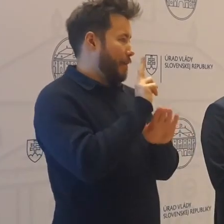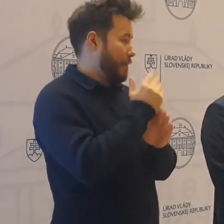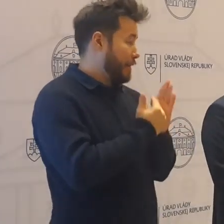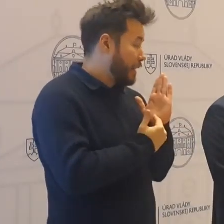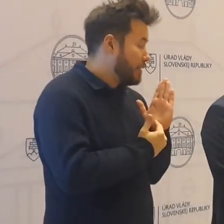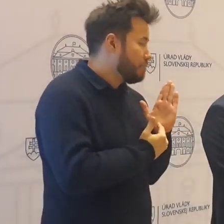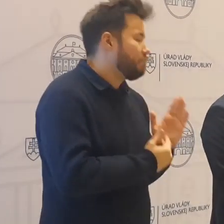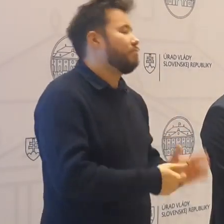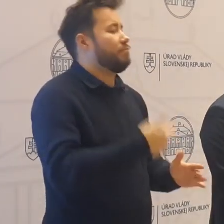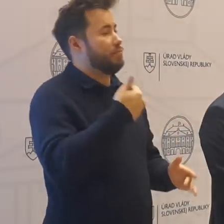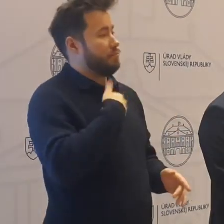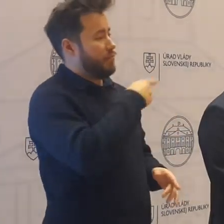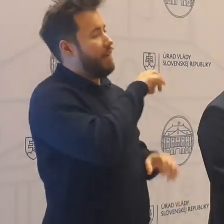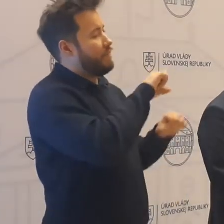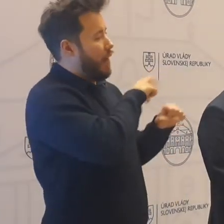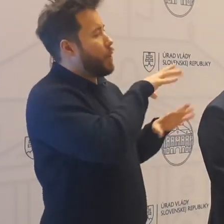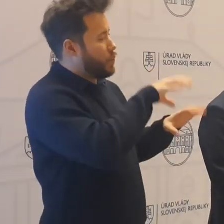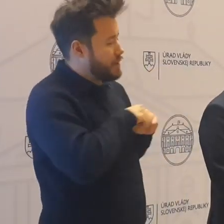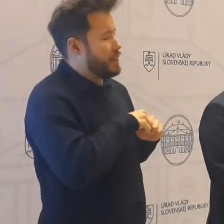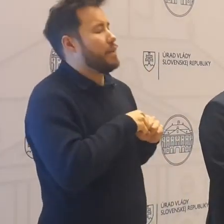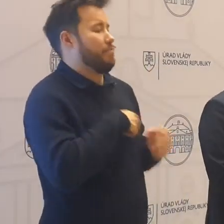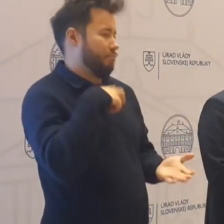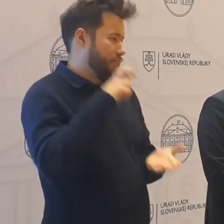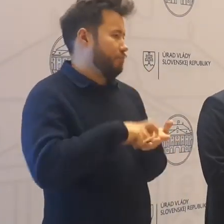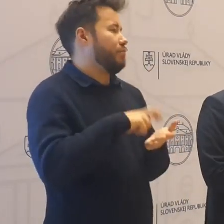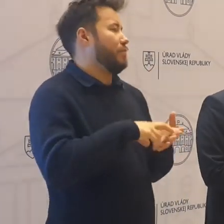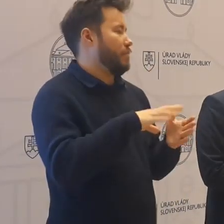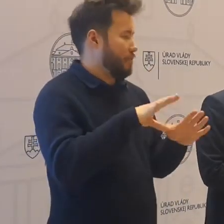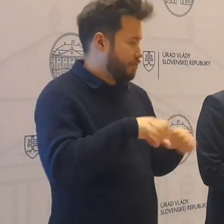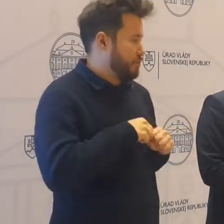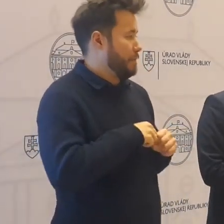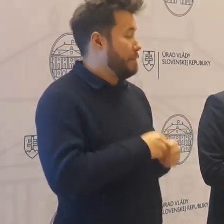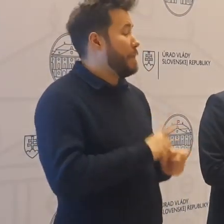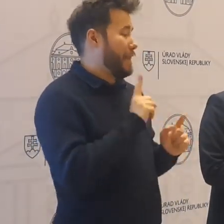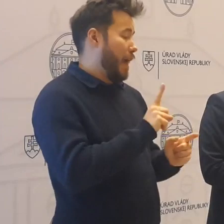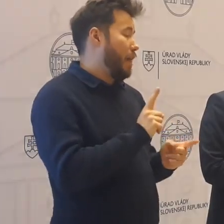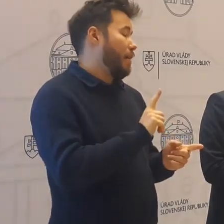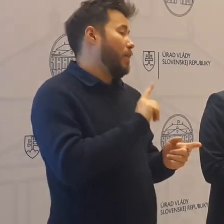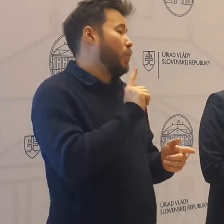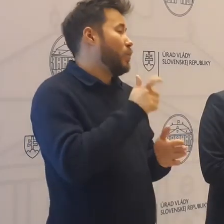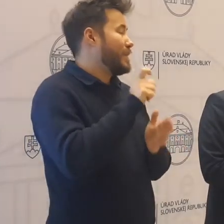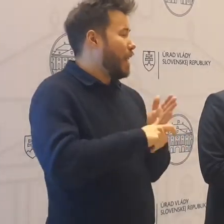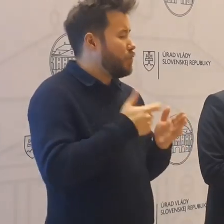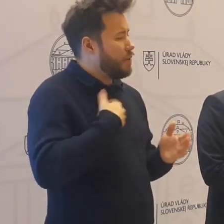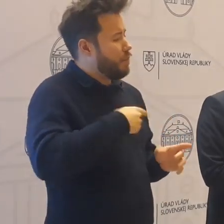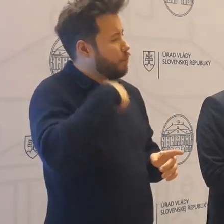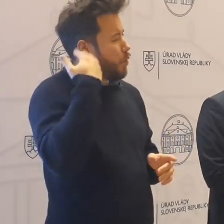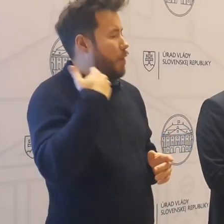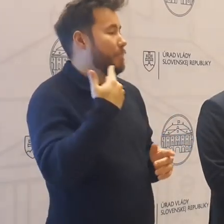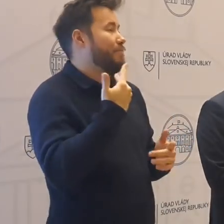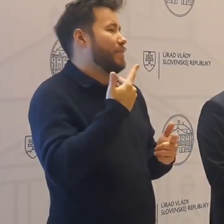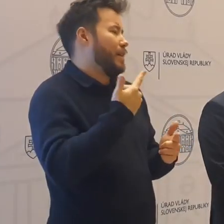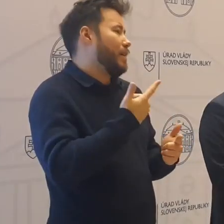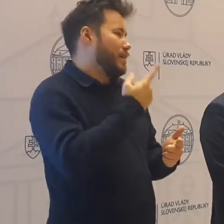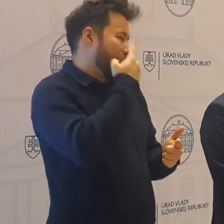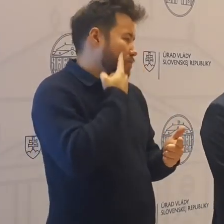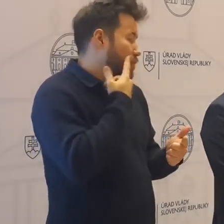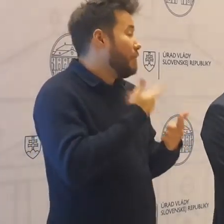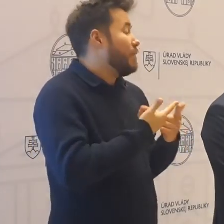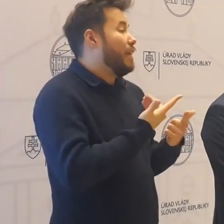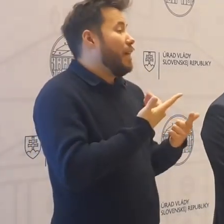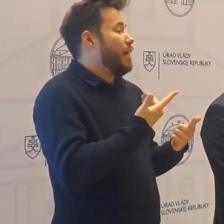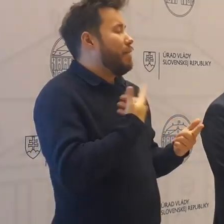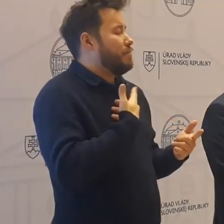nachádza. Na druhej strane sa nemôžem stotožniť s tým, že sme tu niekoľko týždňov argumentovali na základe faktov a na